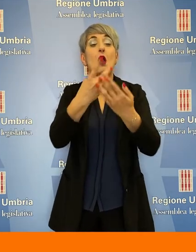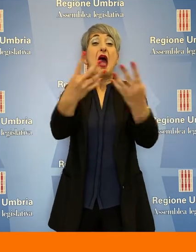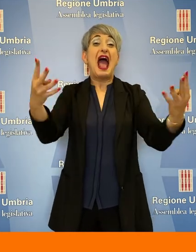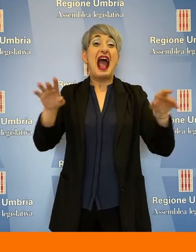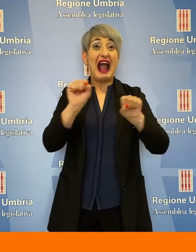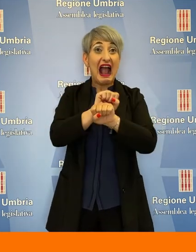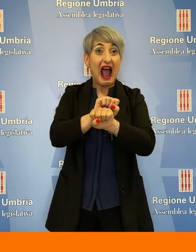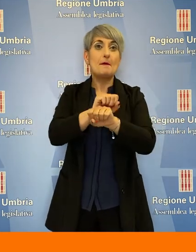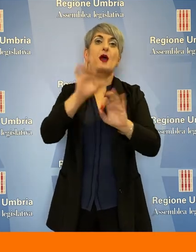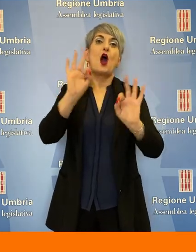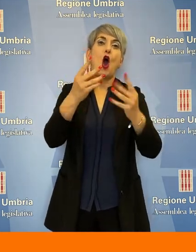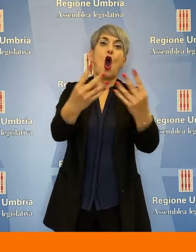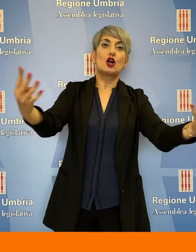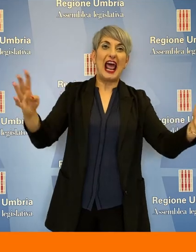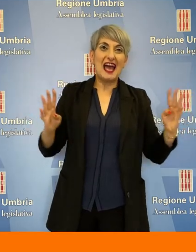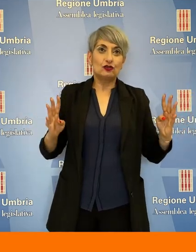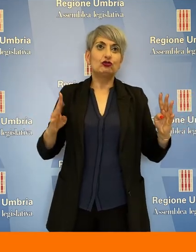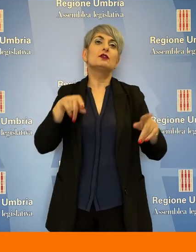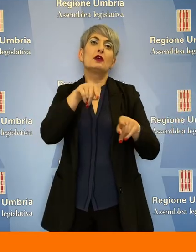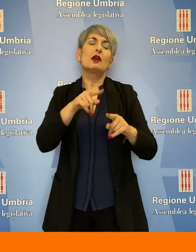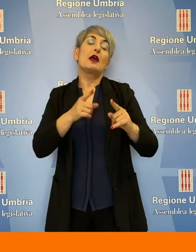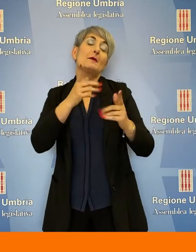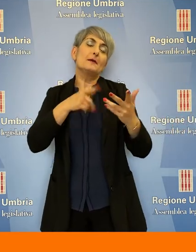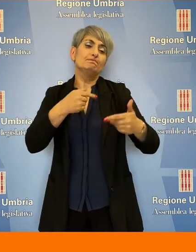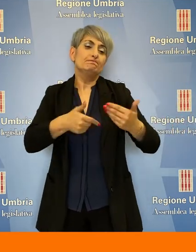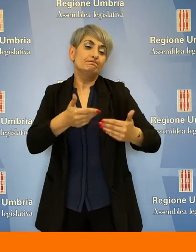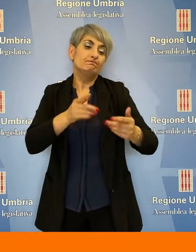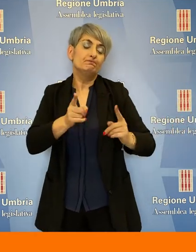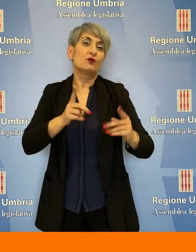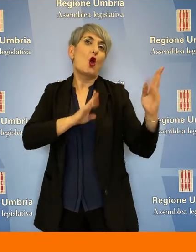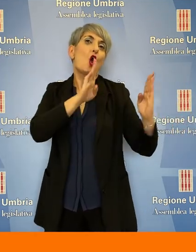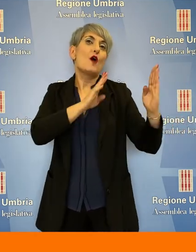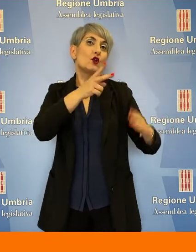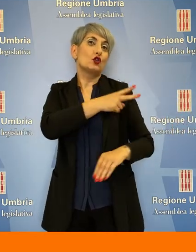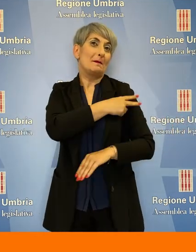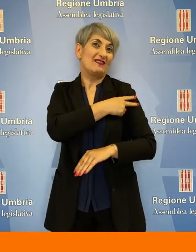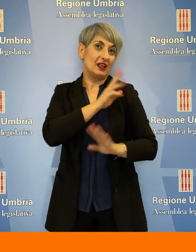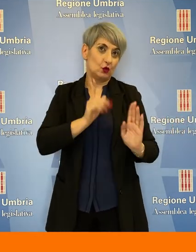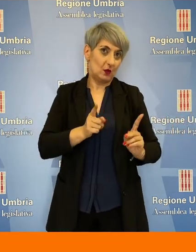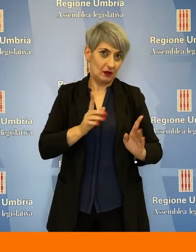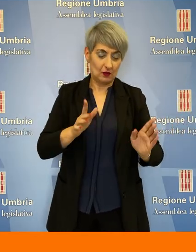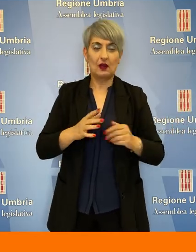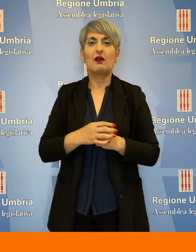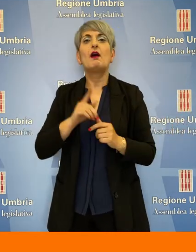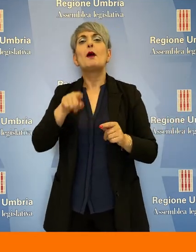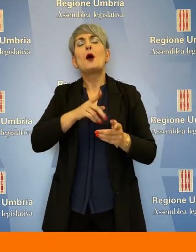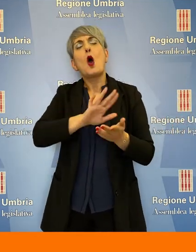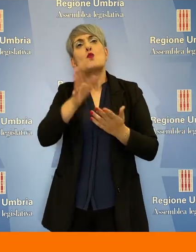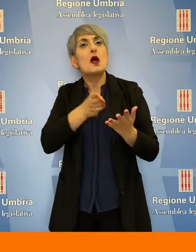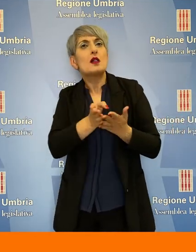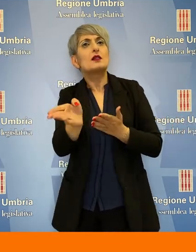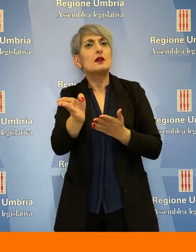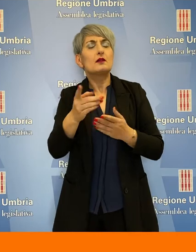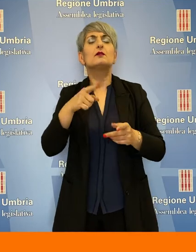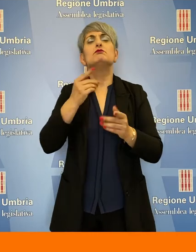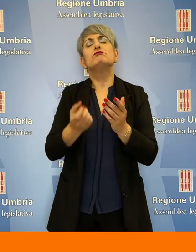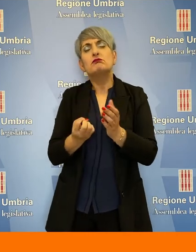'utilizzo delle gabbie e dei recinti, su cui è in atto un confronto con le prefetture. Tra le misure importanti, quello della